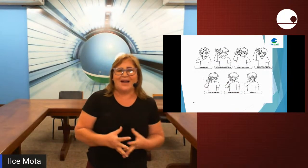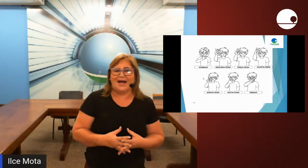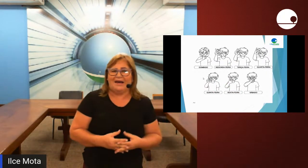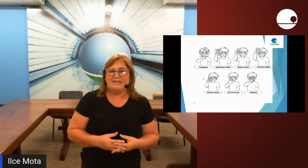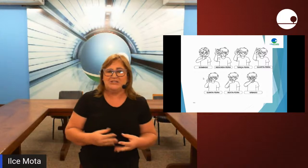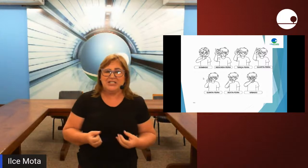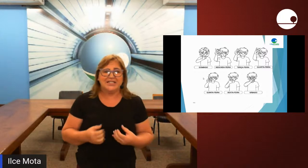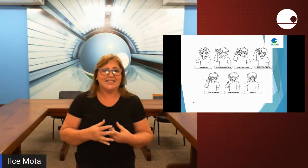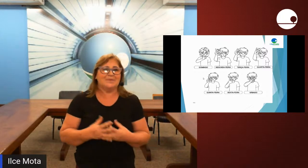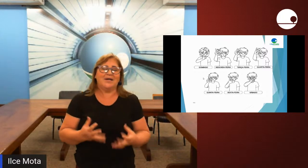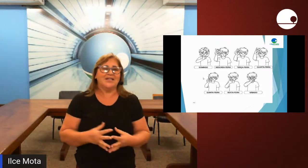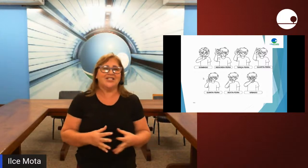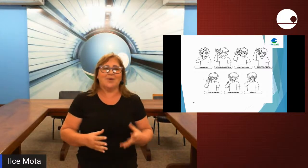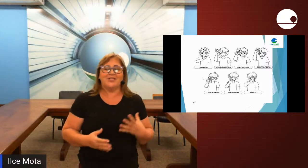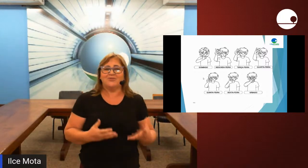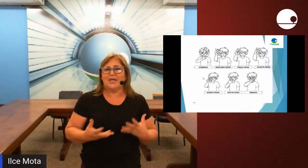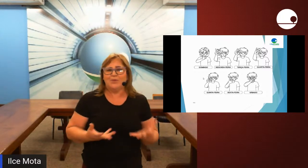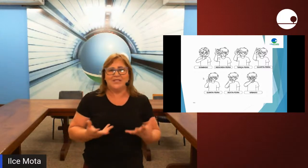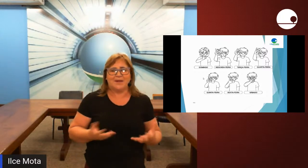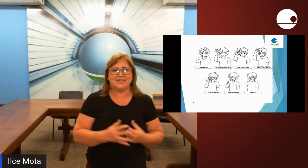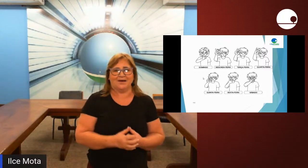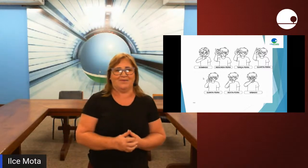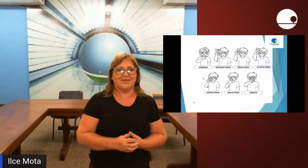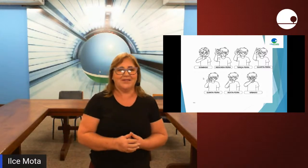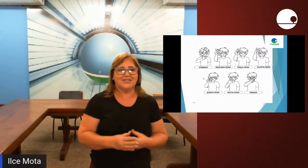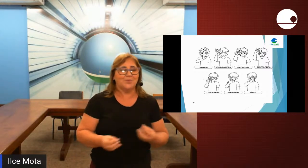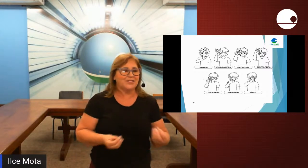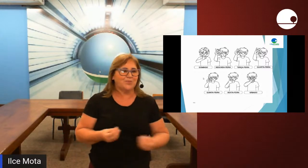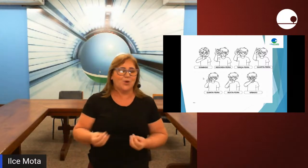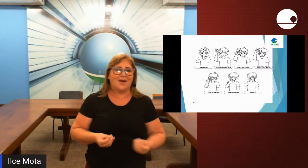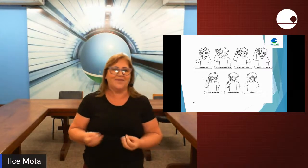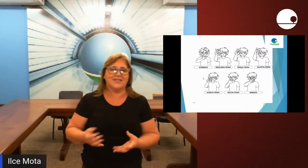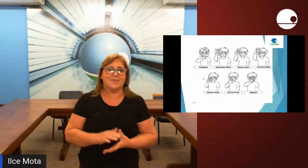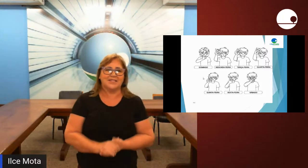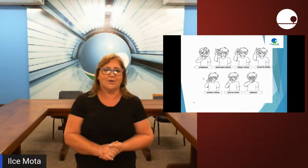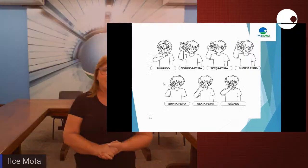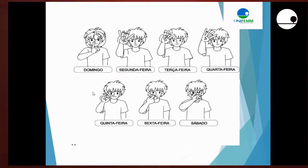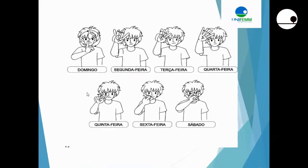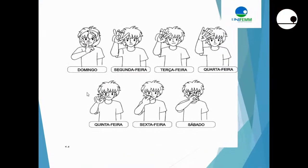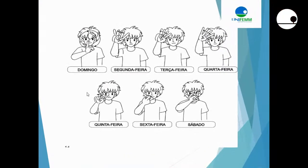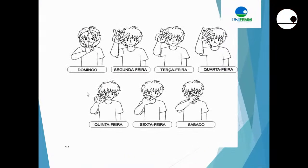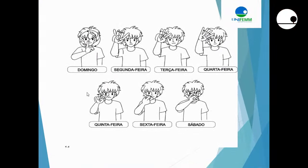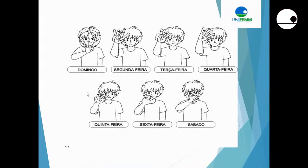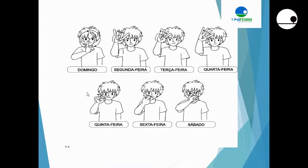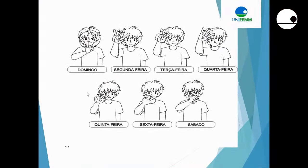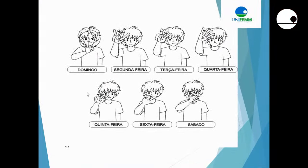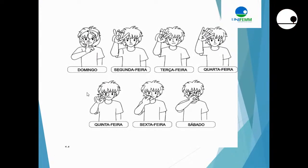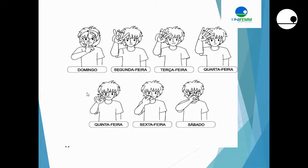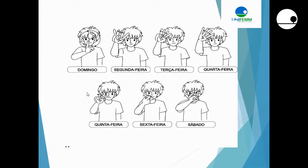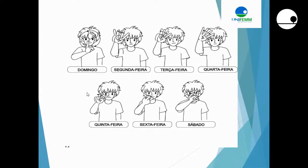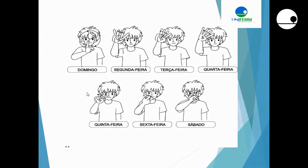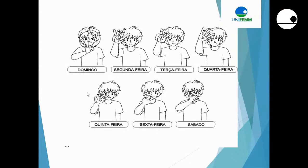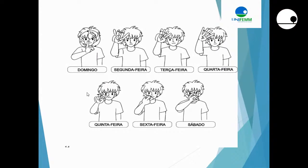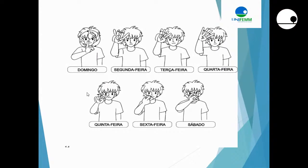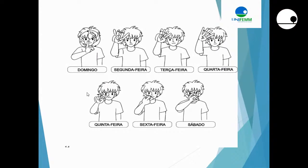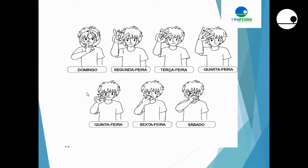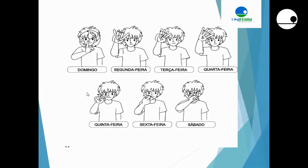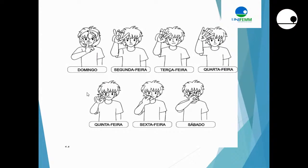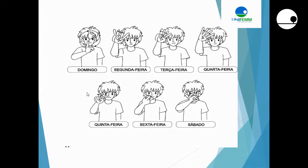falar dia da semana geralmente não tem muita expressão então você não precisa se preocupar em fazer expressão porque você fala segunda, terça, quarta geralmente a gente não faz